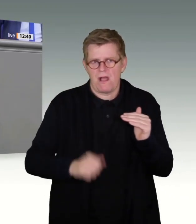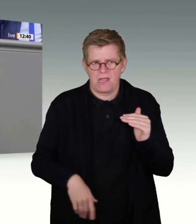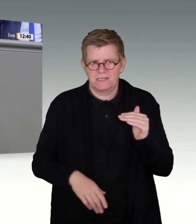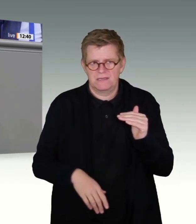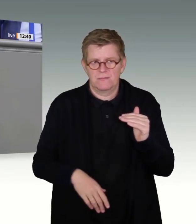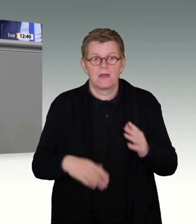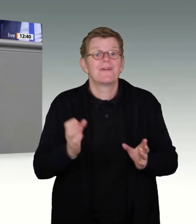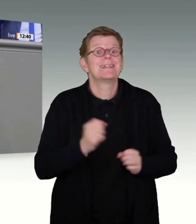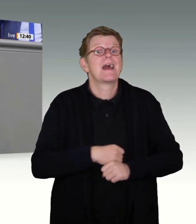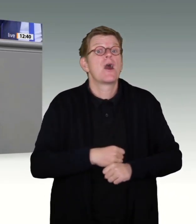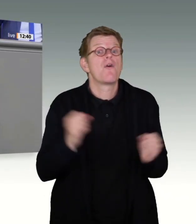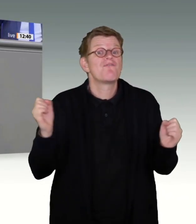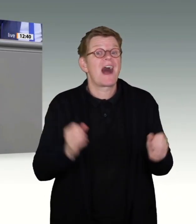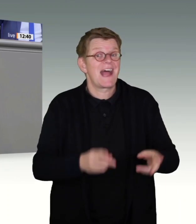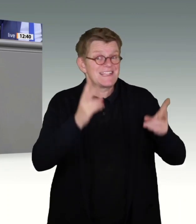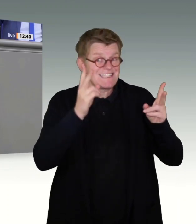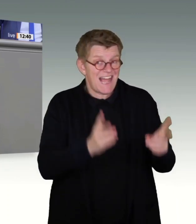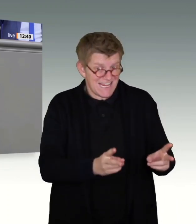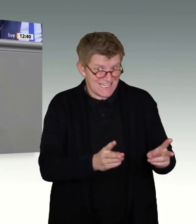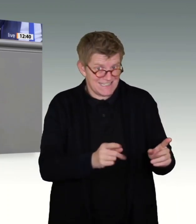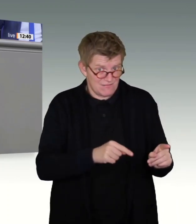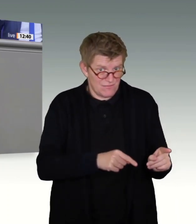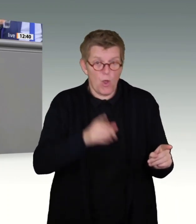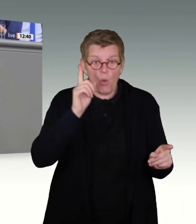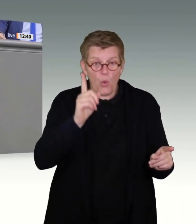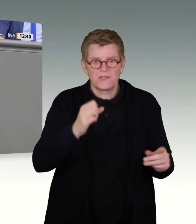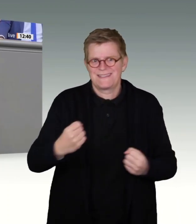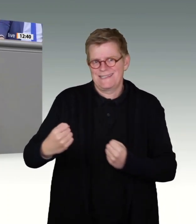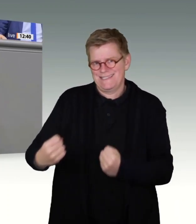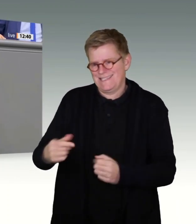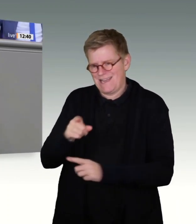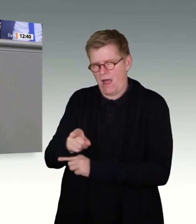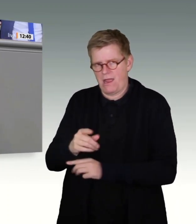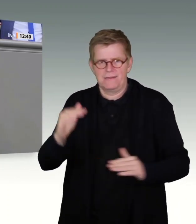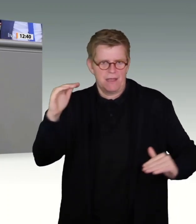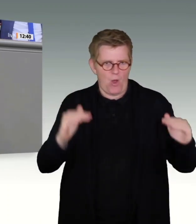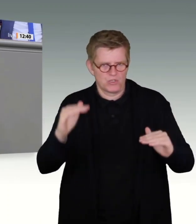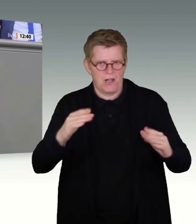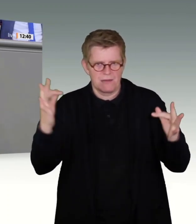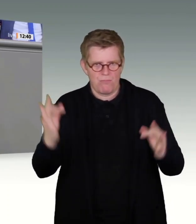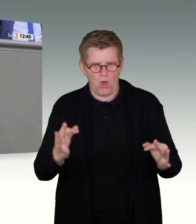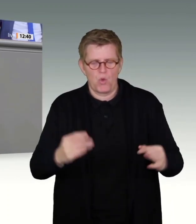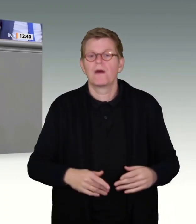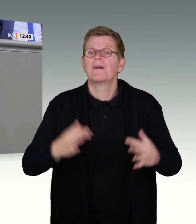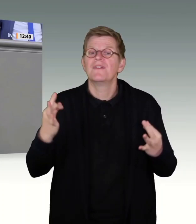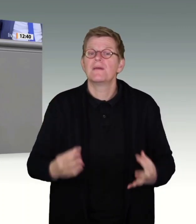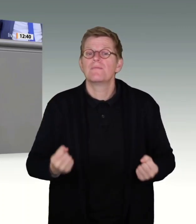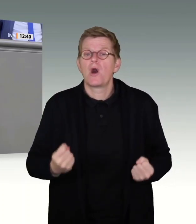betroffenen Freiheitsrechten und der Sicherheit. Wir brauchen eine solide